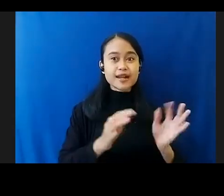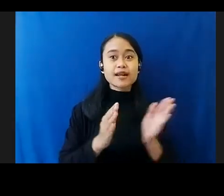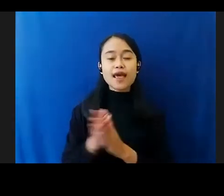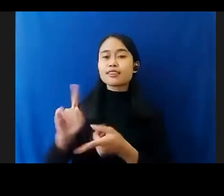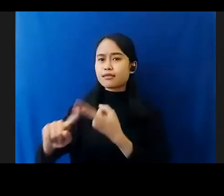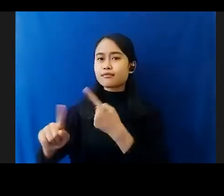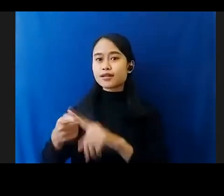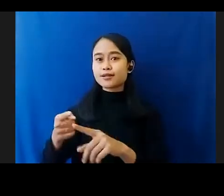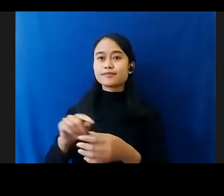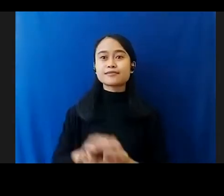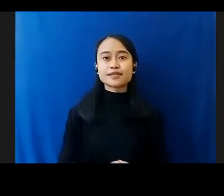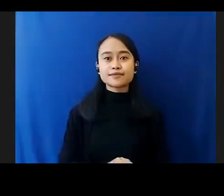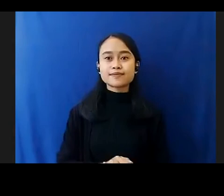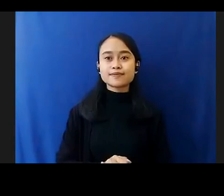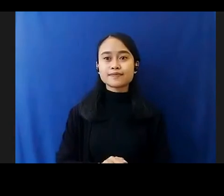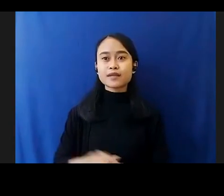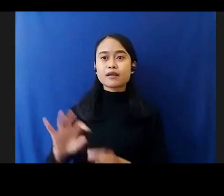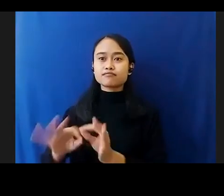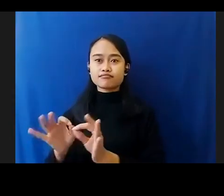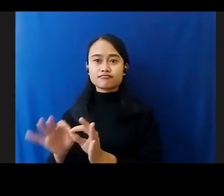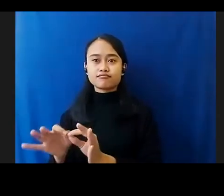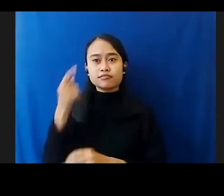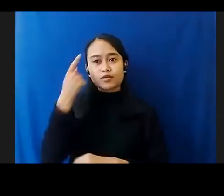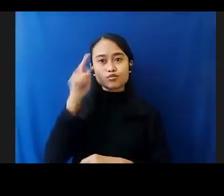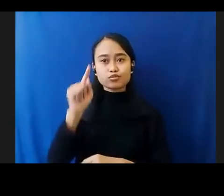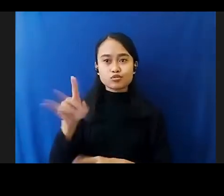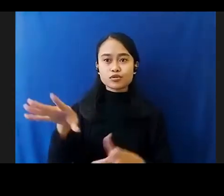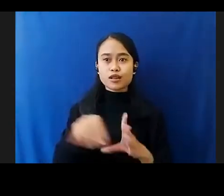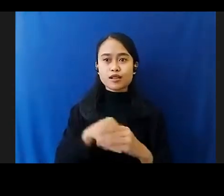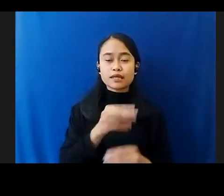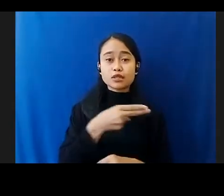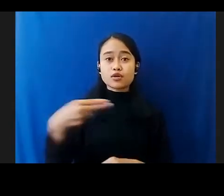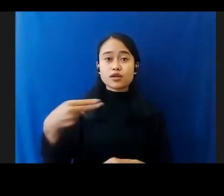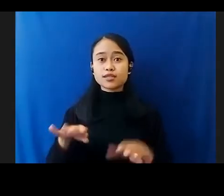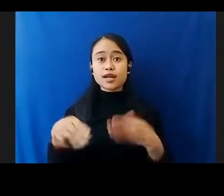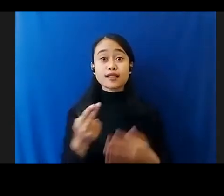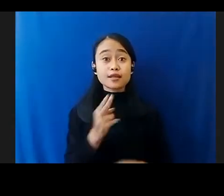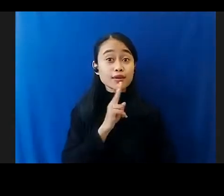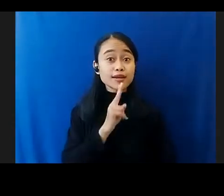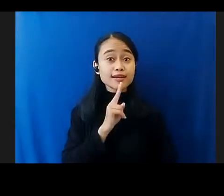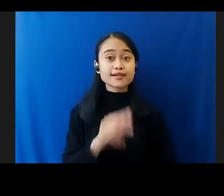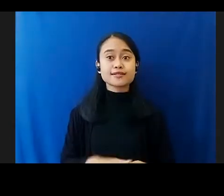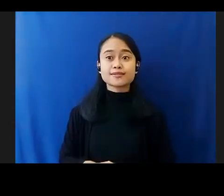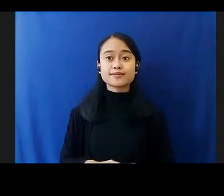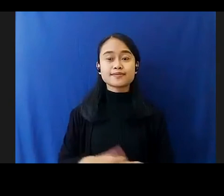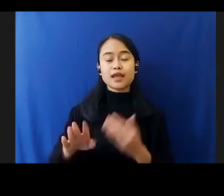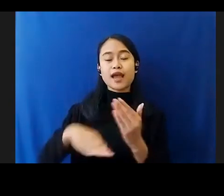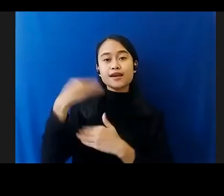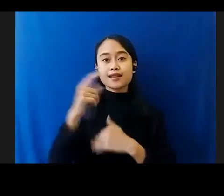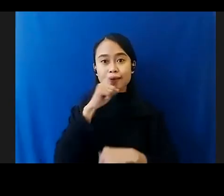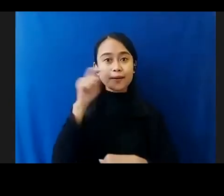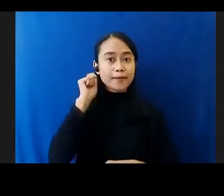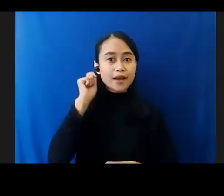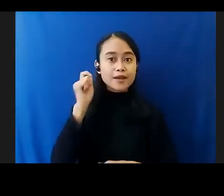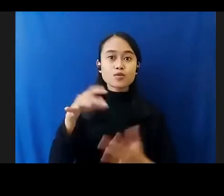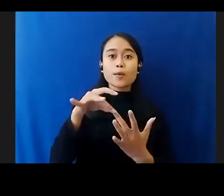Penterjemah Yang Membantu Menterjemahkan Di Dalam Bahasa Indonesia Dan Bahasa Inggris Nanti Bapak Ibu Tinggal Pilih Menu